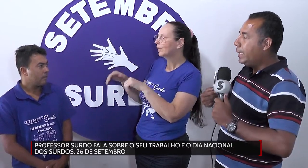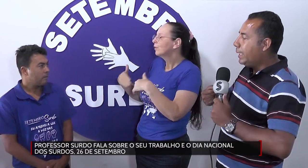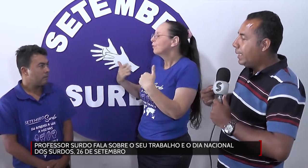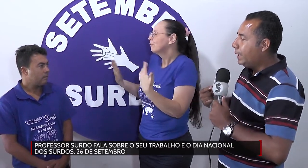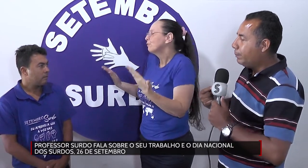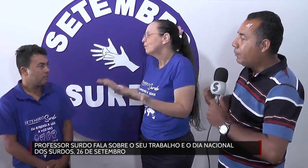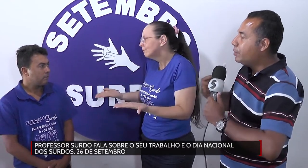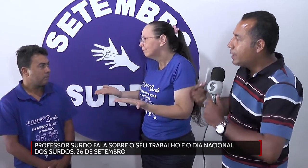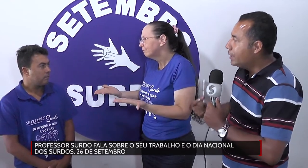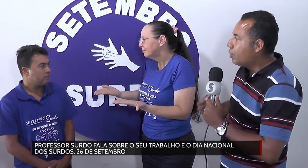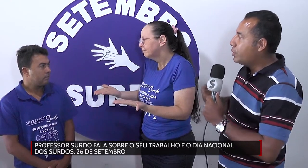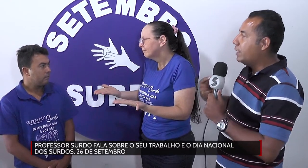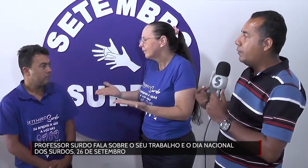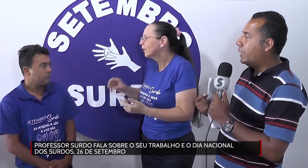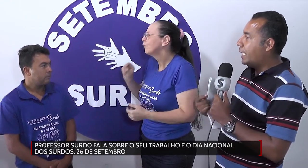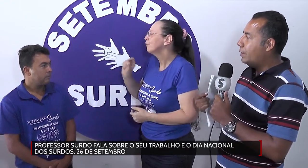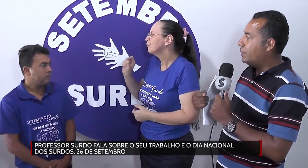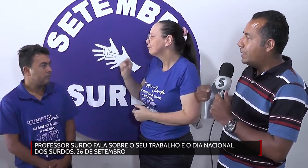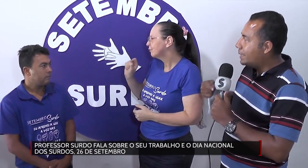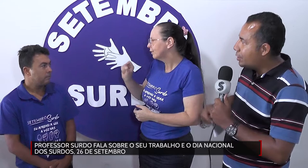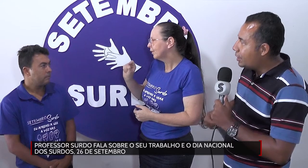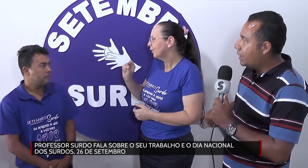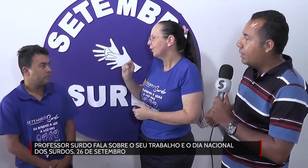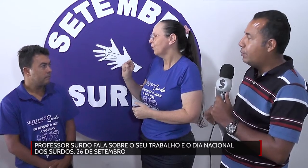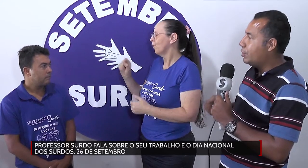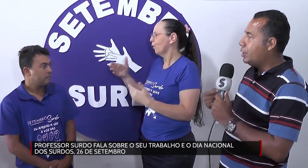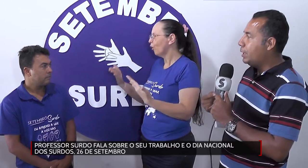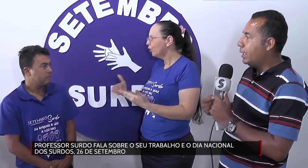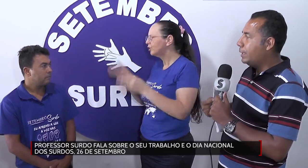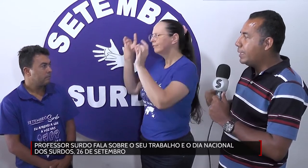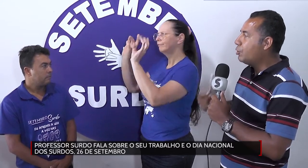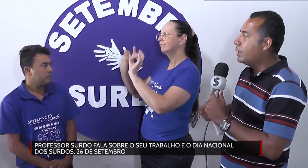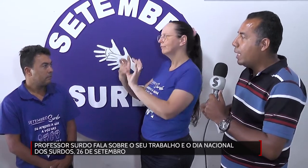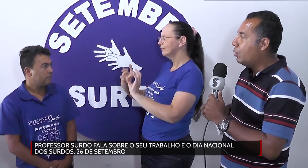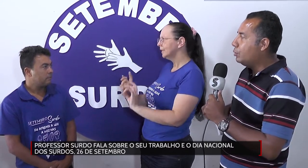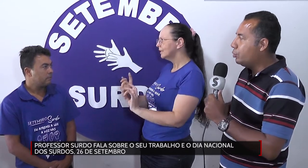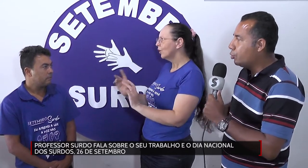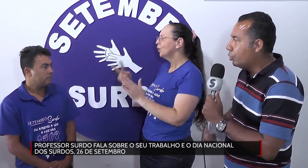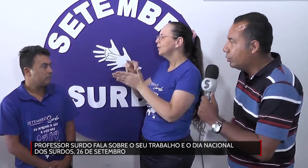para vocês, qual o significado desse dia, o Dia Nacional dos Surdos?